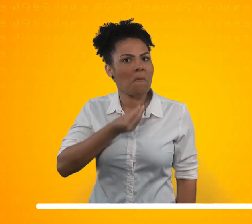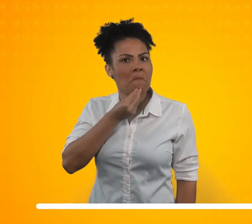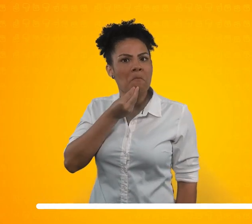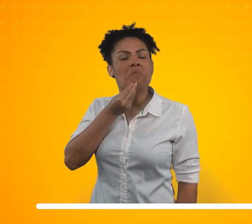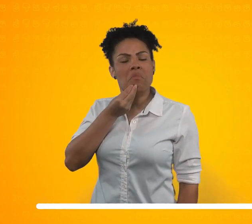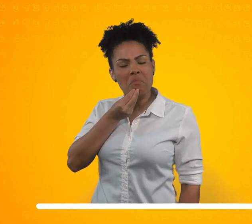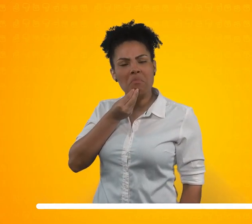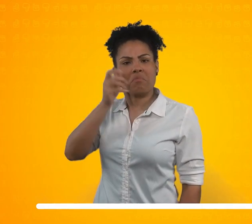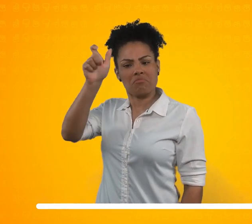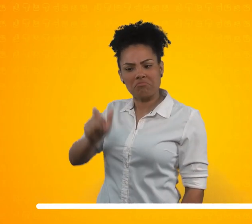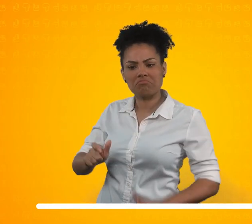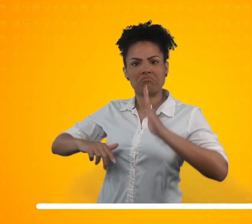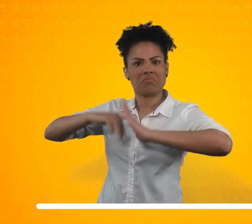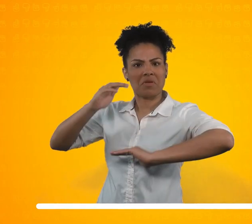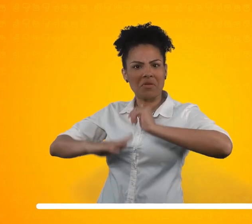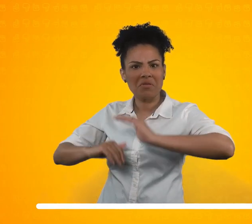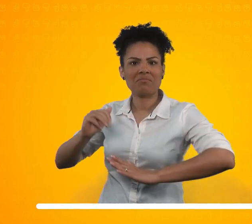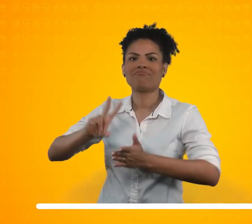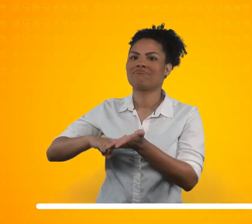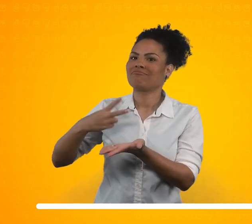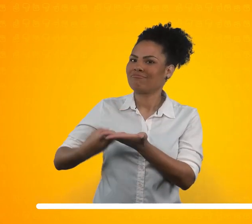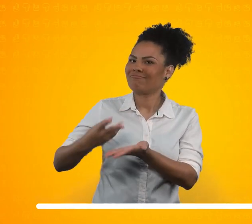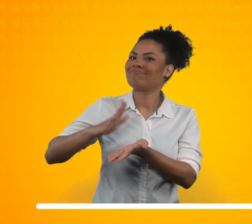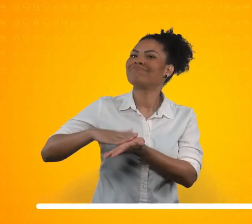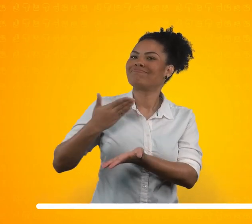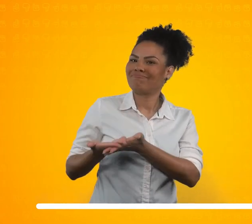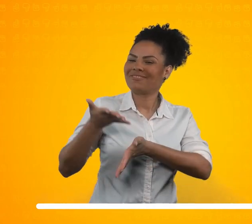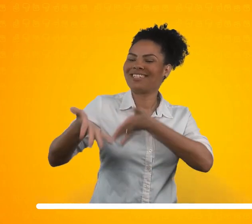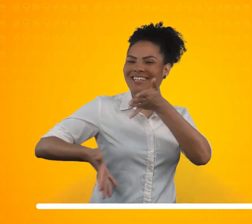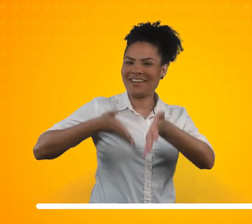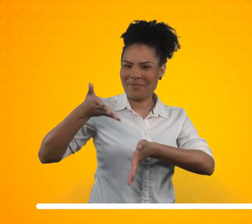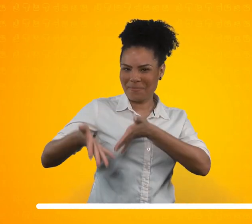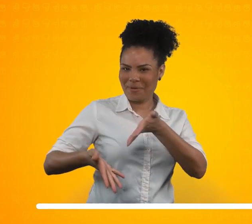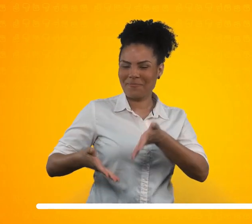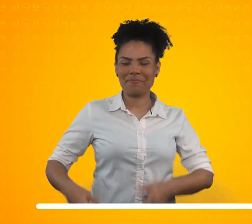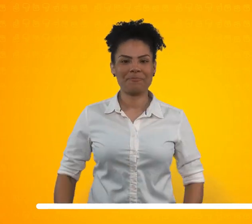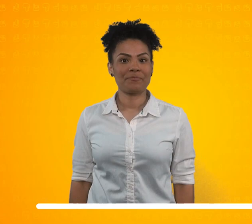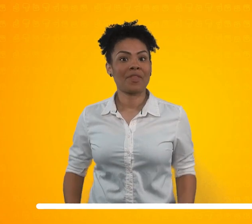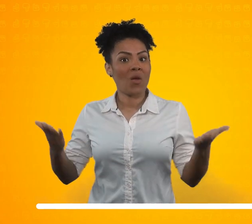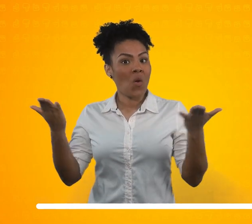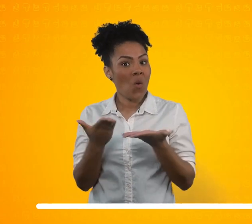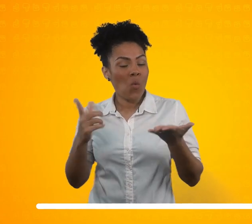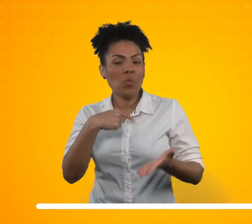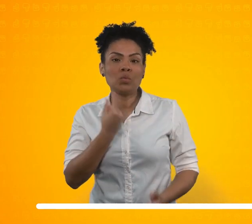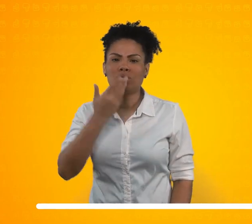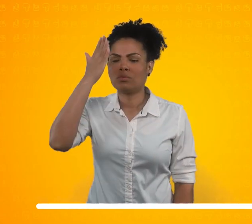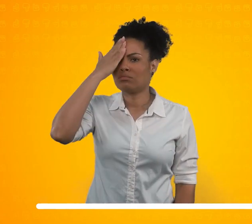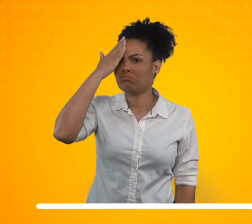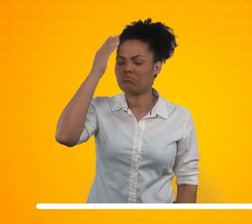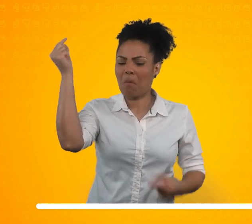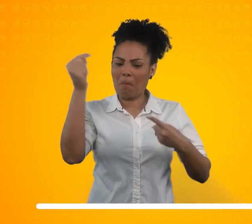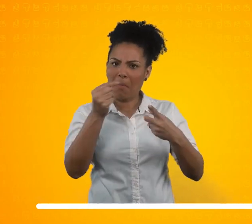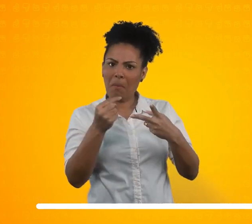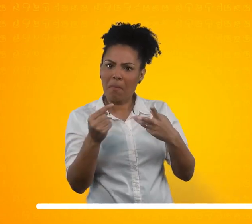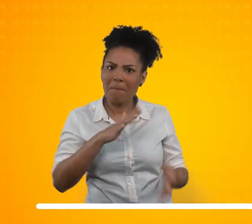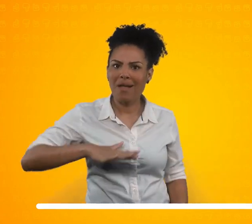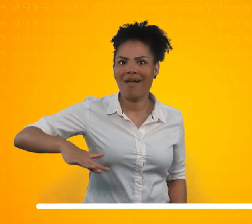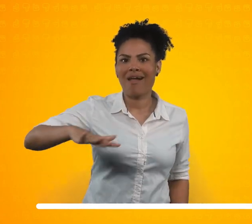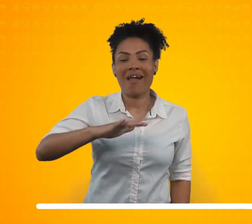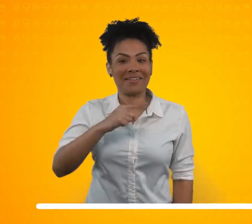ao profissional intérprete e tradutor de Libras. Vamos descobrir neste vídeo outras áreas em